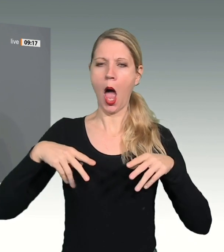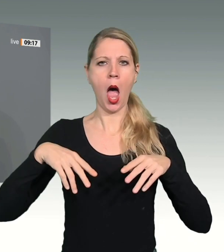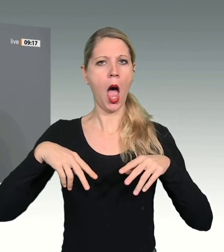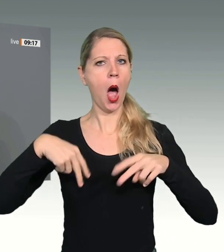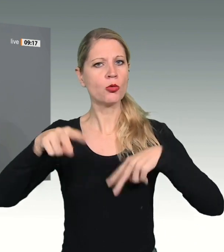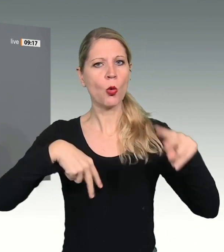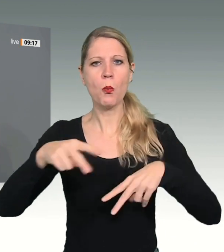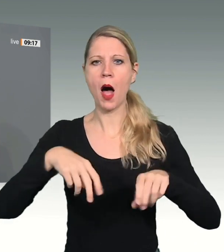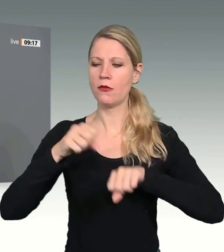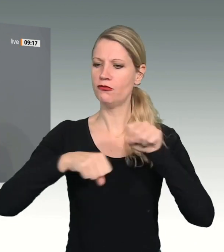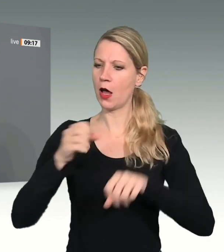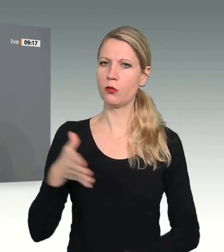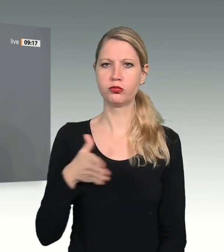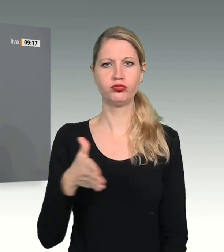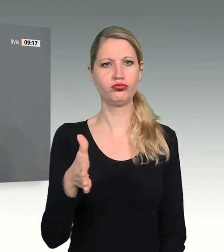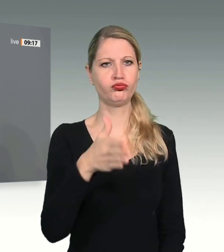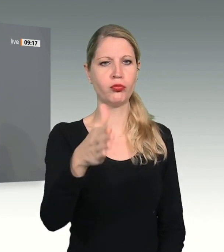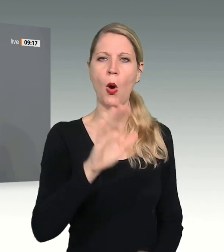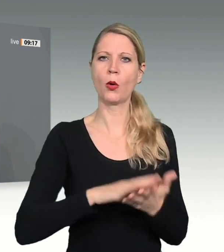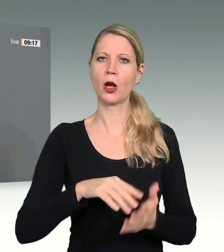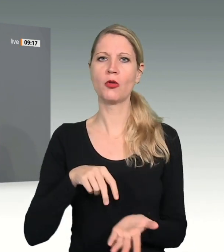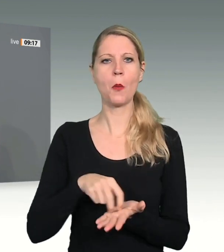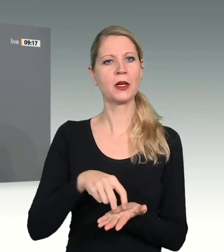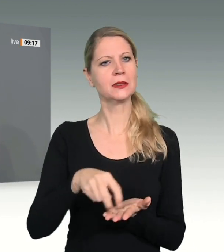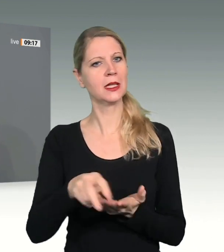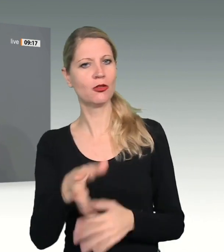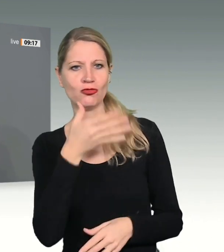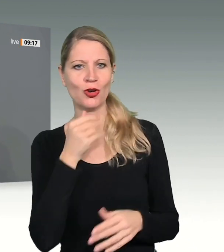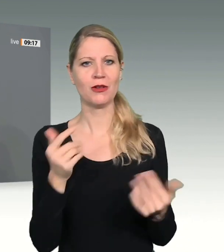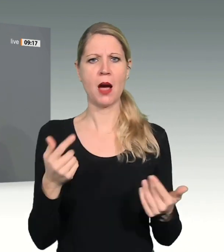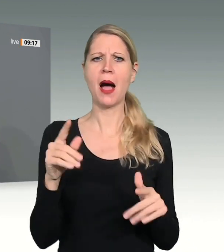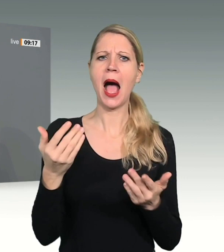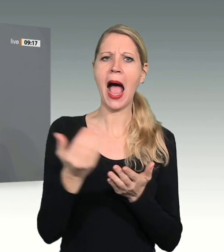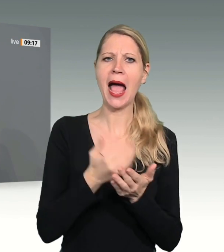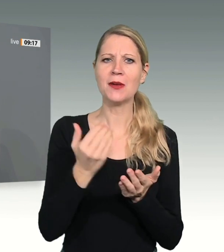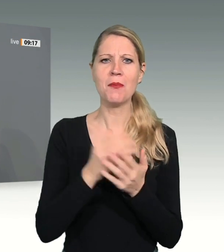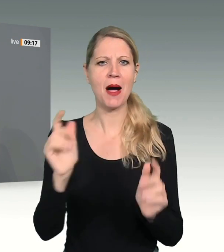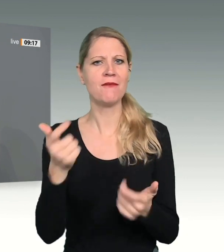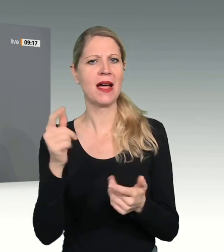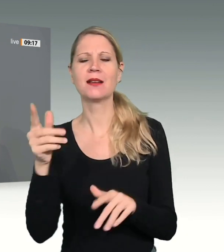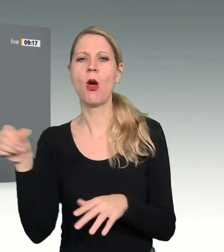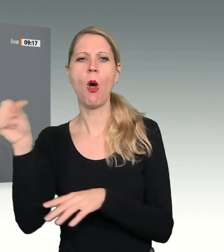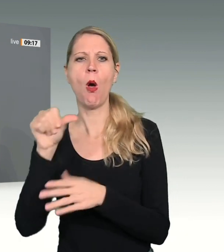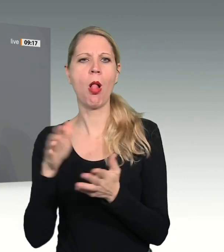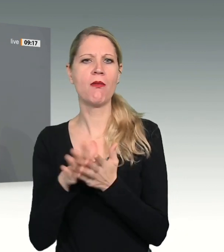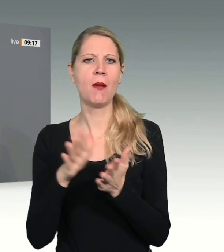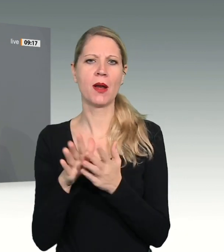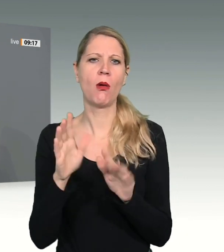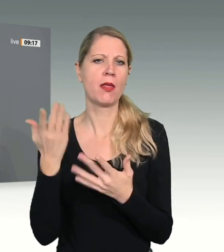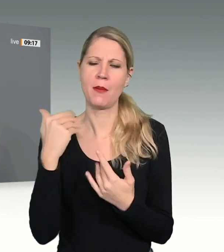Meine Partei hatte im Wahlkampf 1972 –